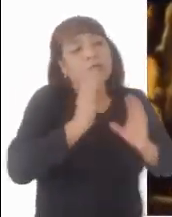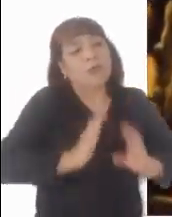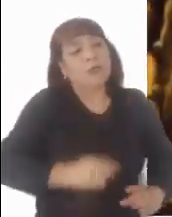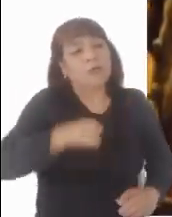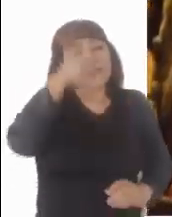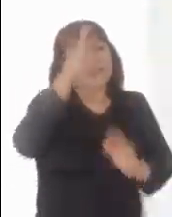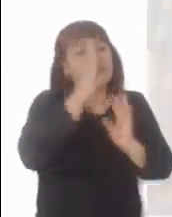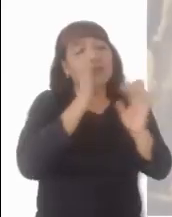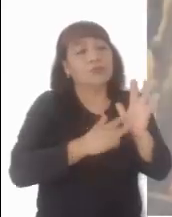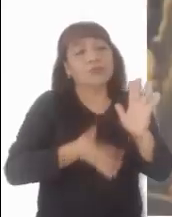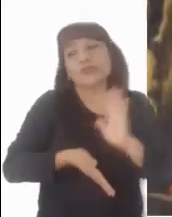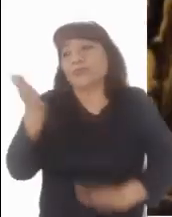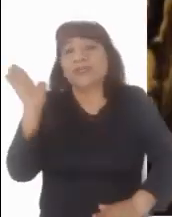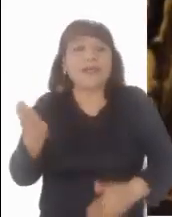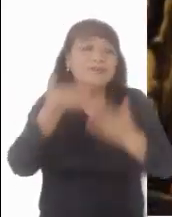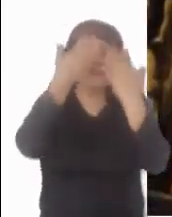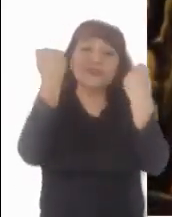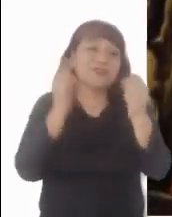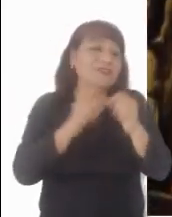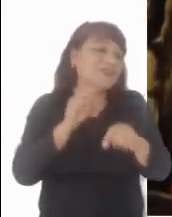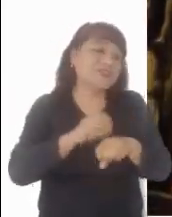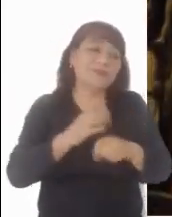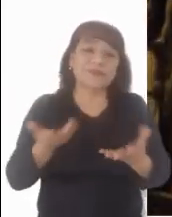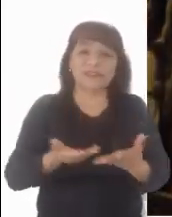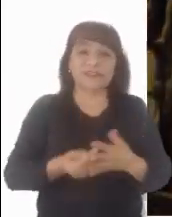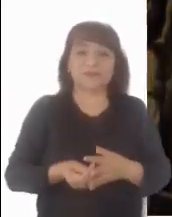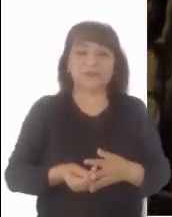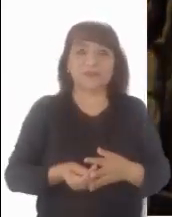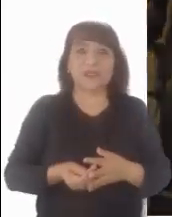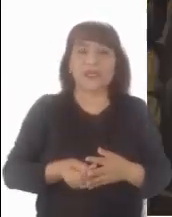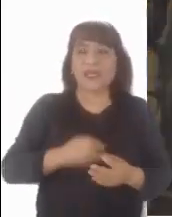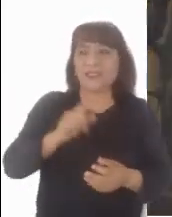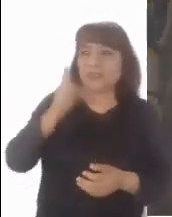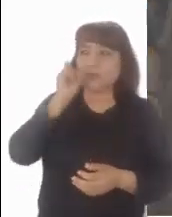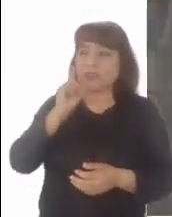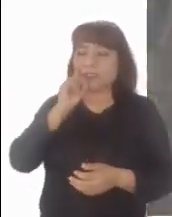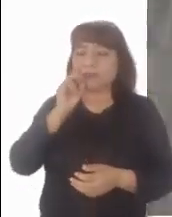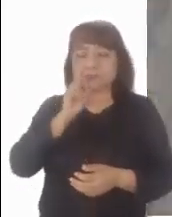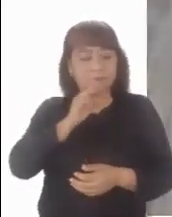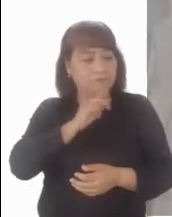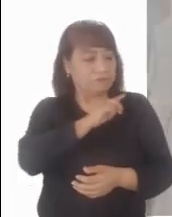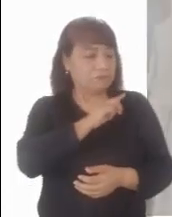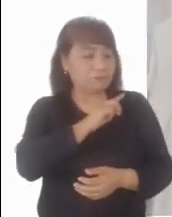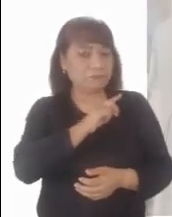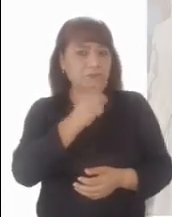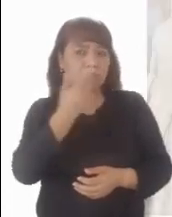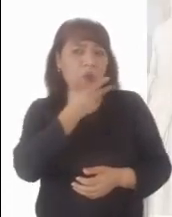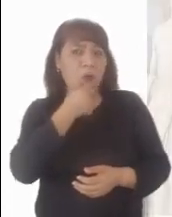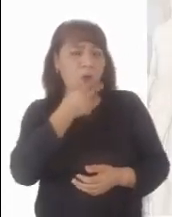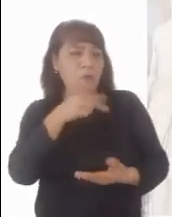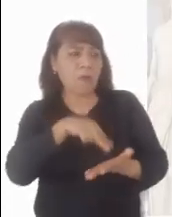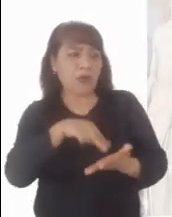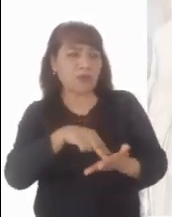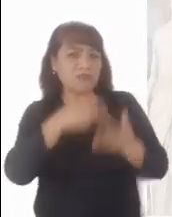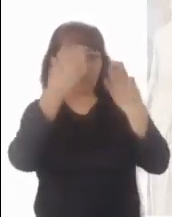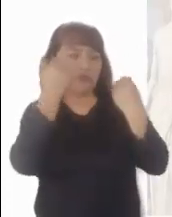Porque se han llevado a mi Señor y no sé dónde lo habrán puesto. Dicho esto, miró hacia atrás y vio a